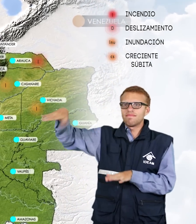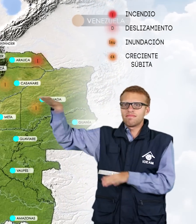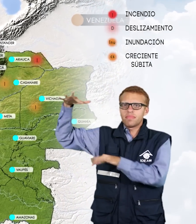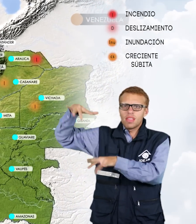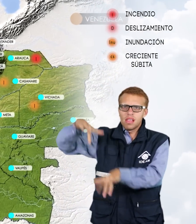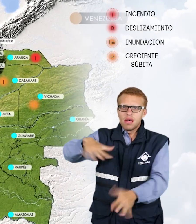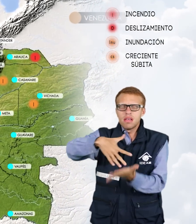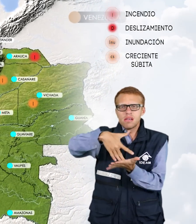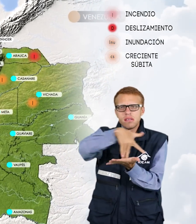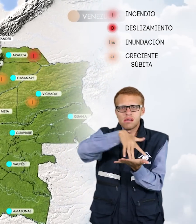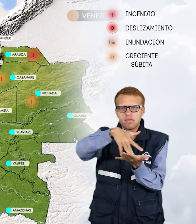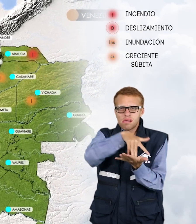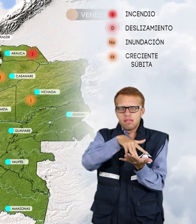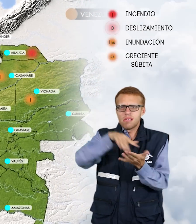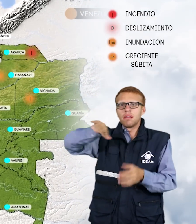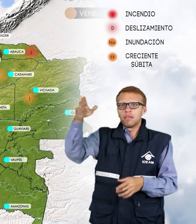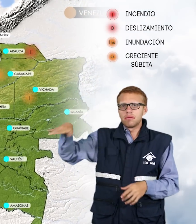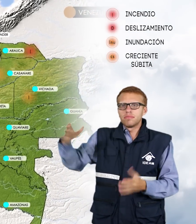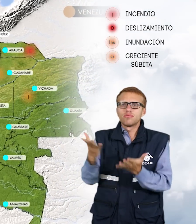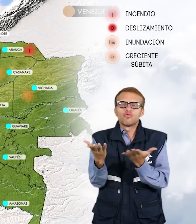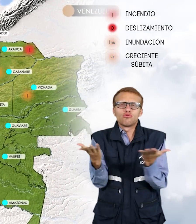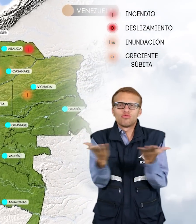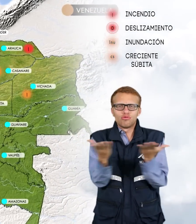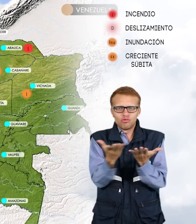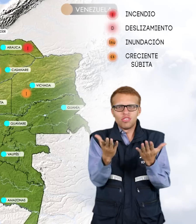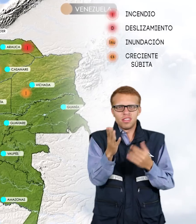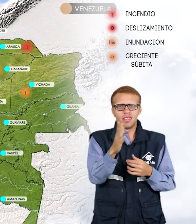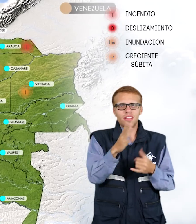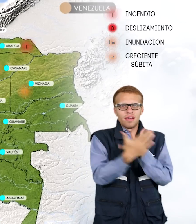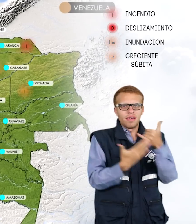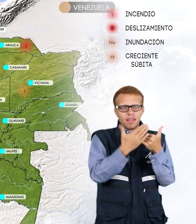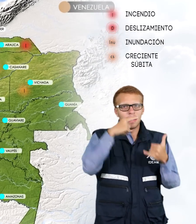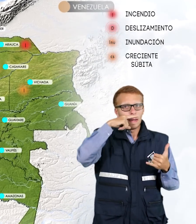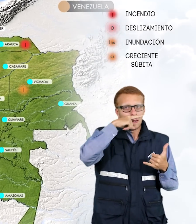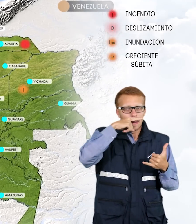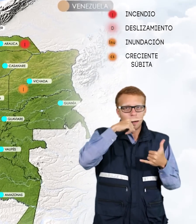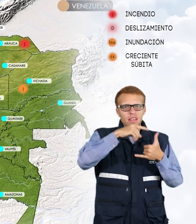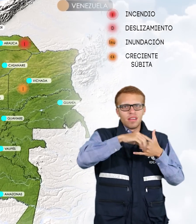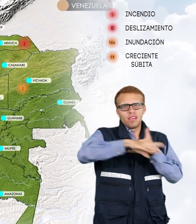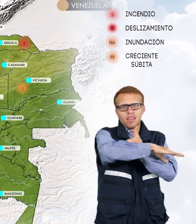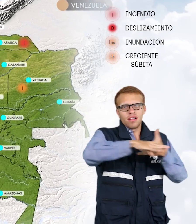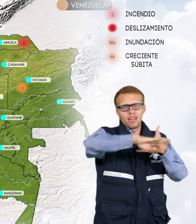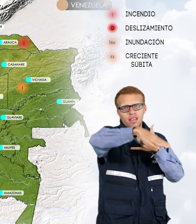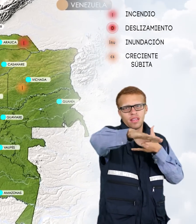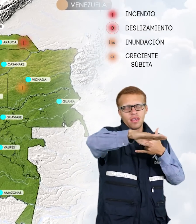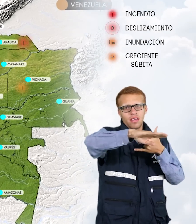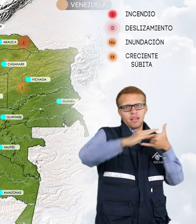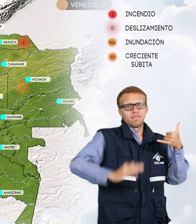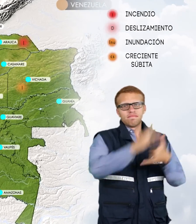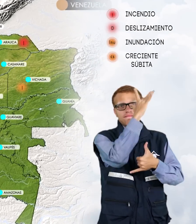inestables o de alta pendiente localizados en varios sectores de las regiones Amazonía, Orinoquía, Andina y Pacífica,